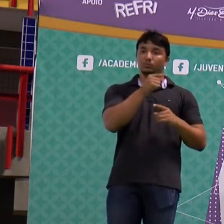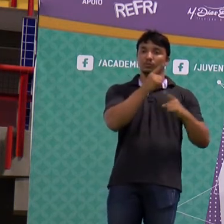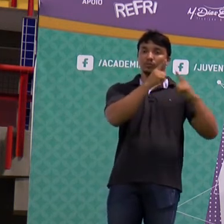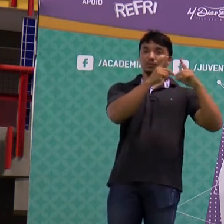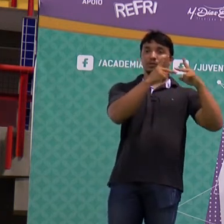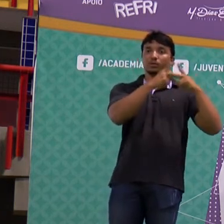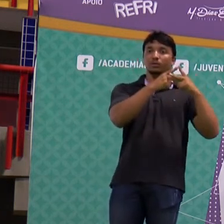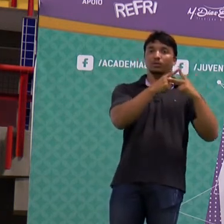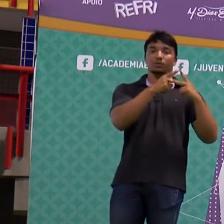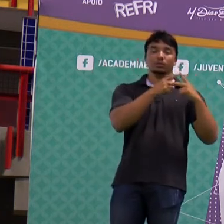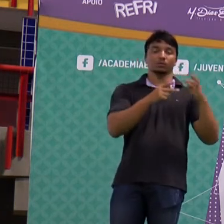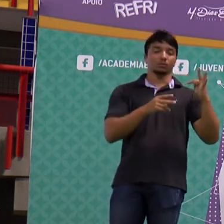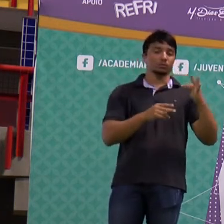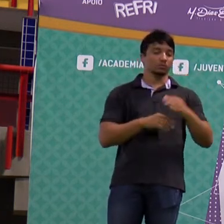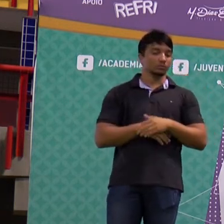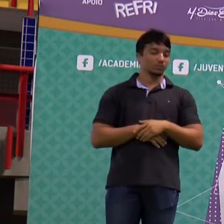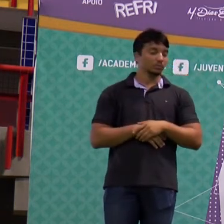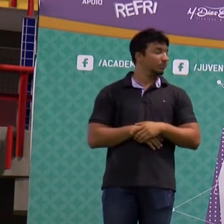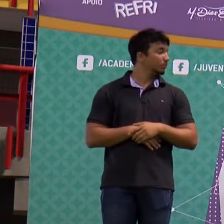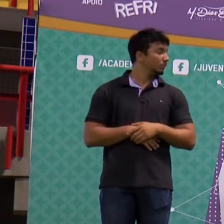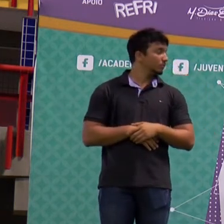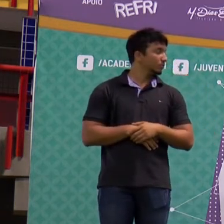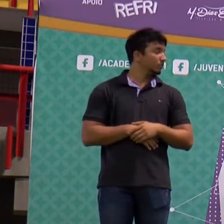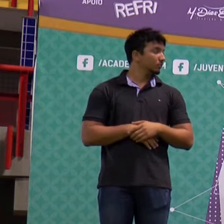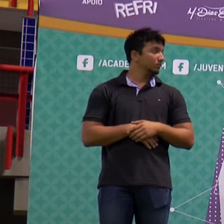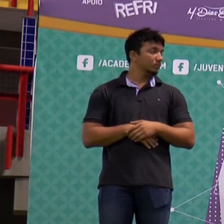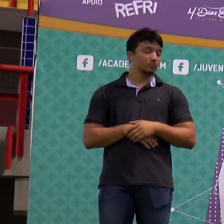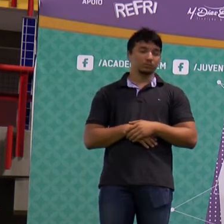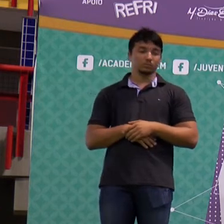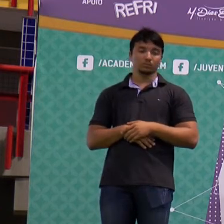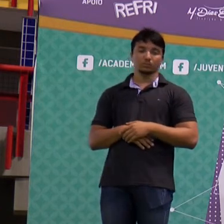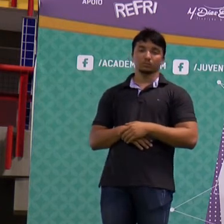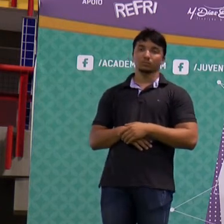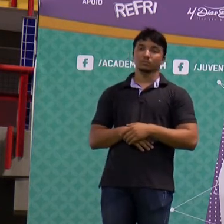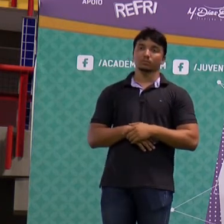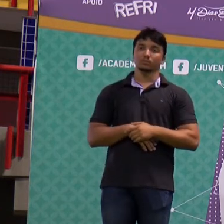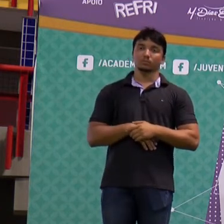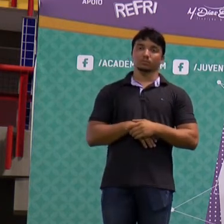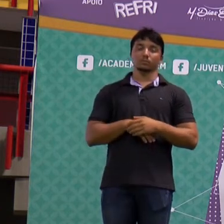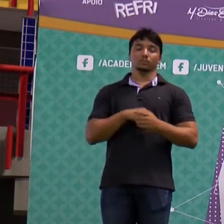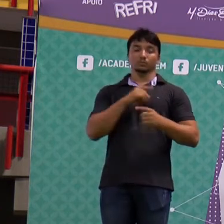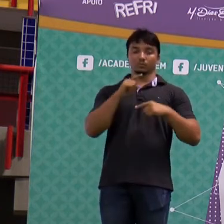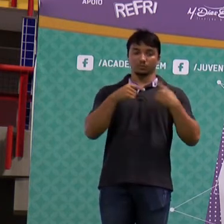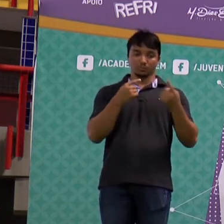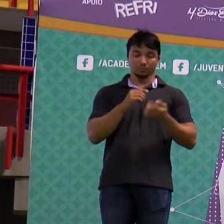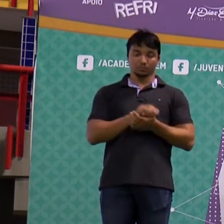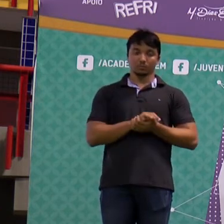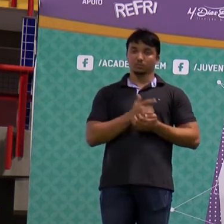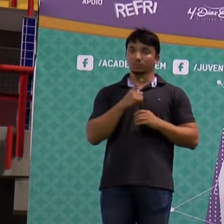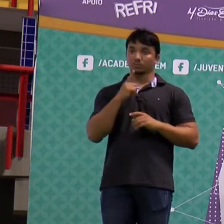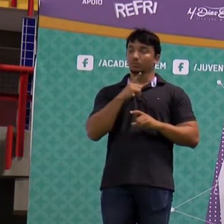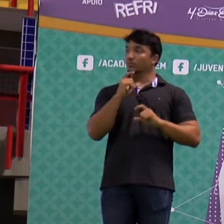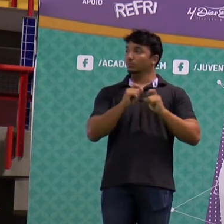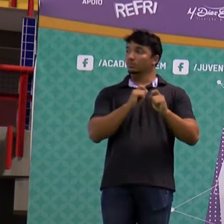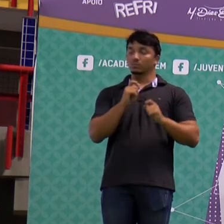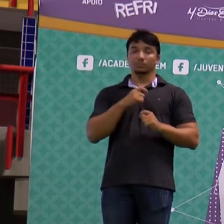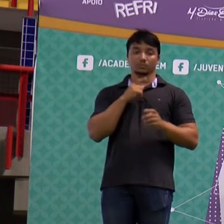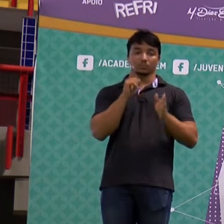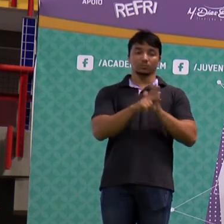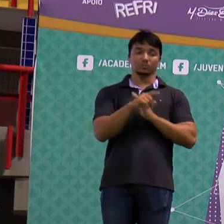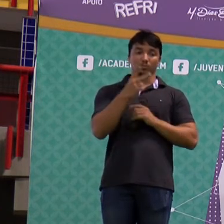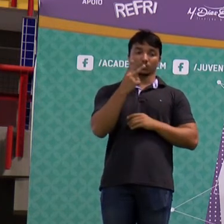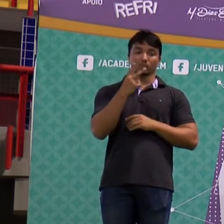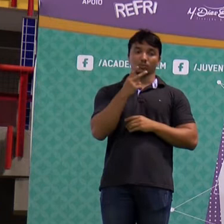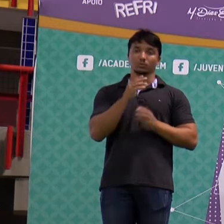avança o slide, passa o slide. Nossa primeira questão aí, ele está dizendo para a gente o seguinte, questão dois, por